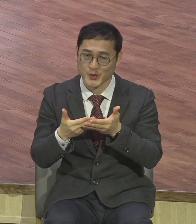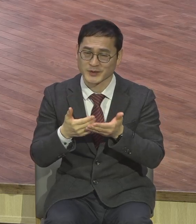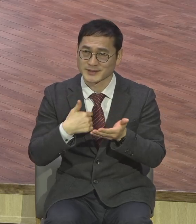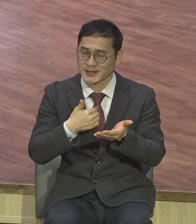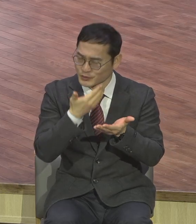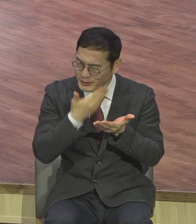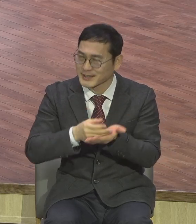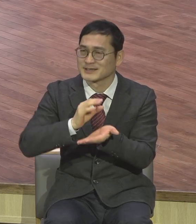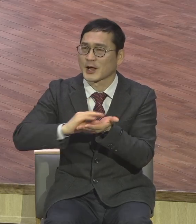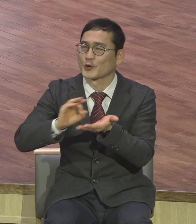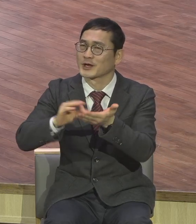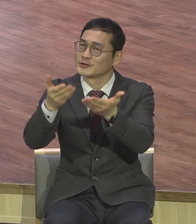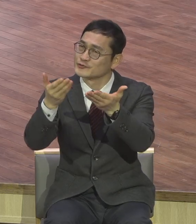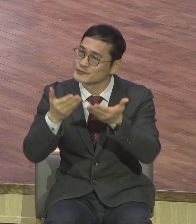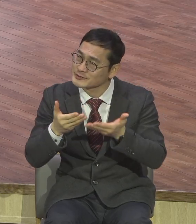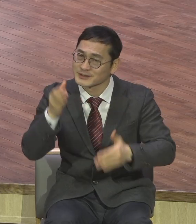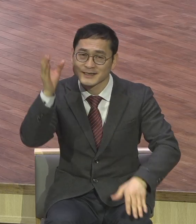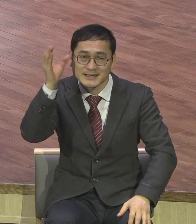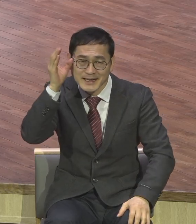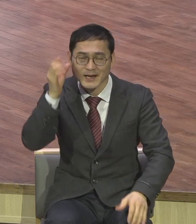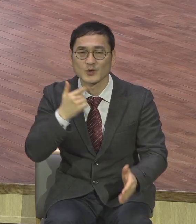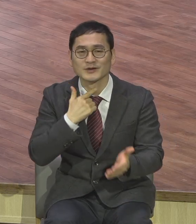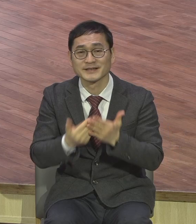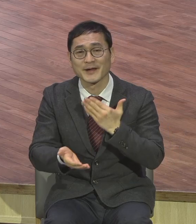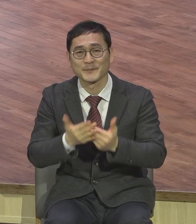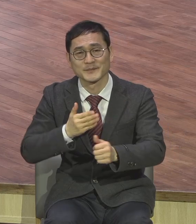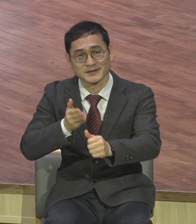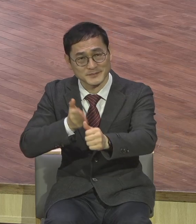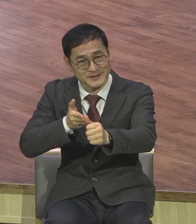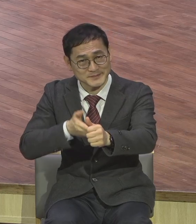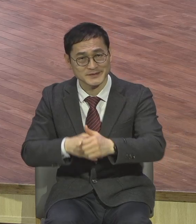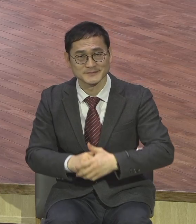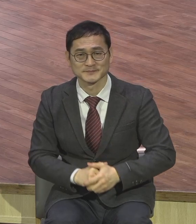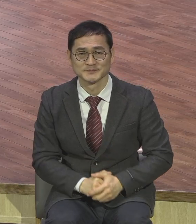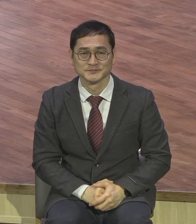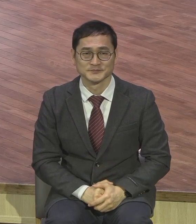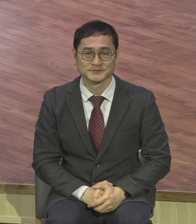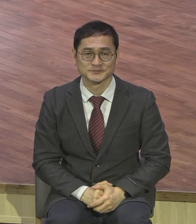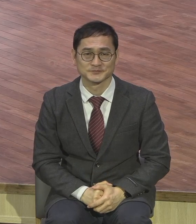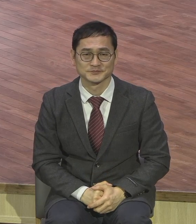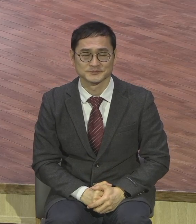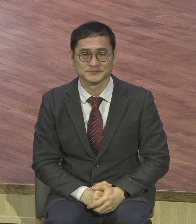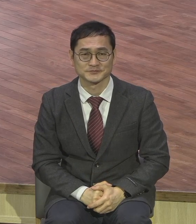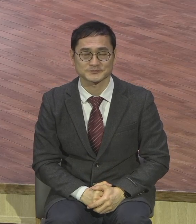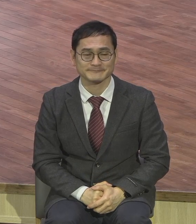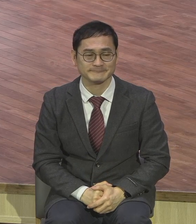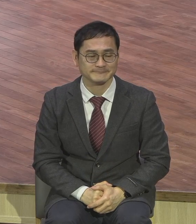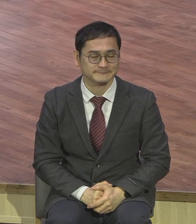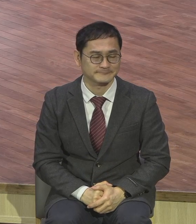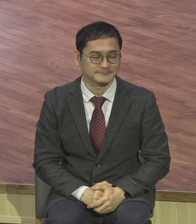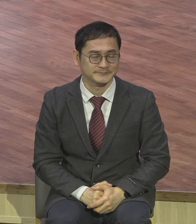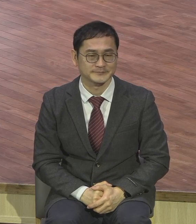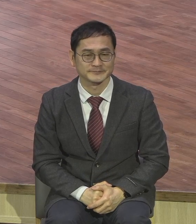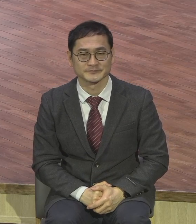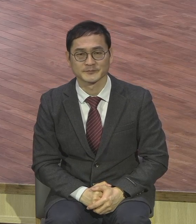이걸 처방하는 시간 되기를 바랍니다 영국의 저 성도는 어떤 상황 속에서도 어떤 환경 속에서도